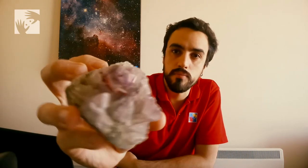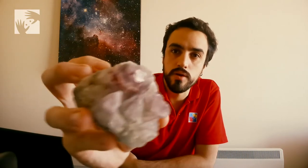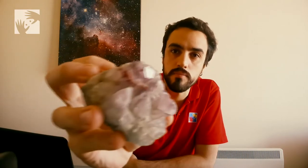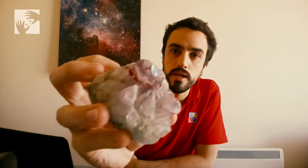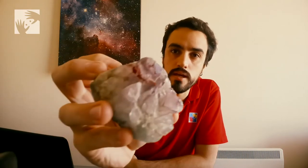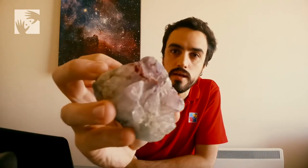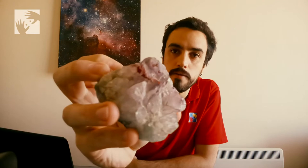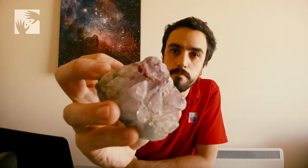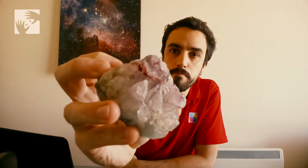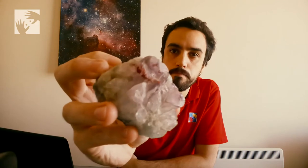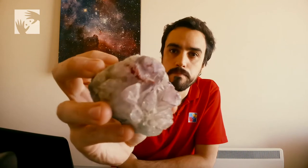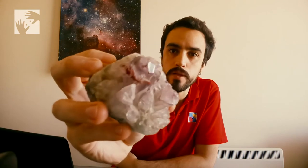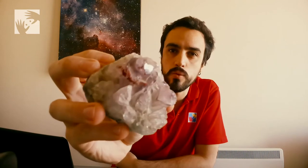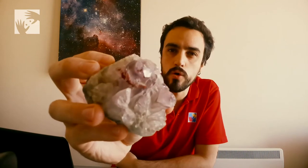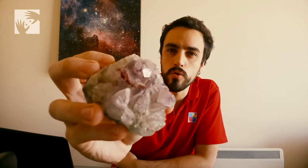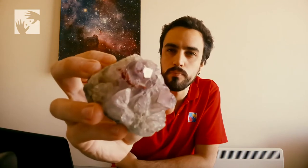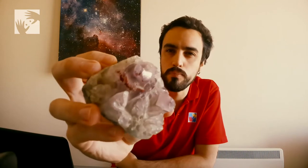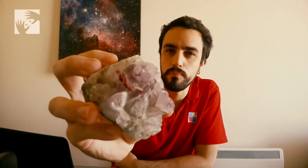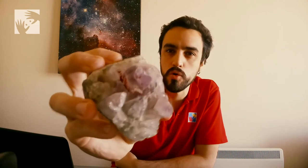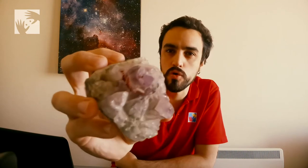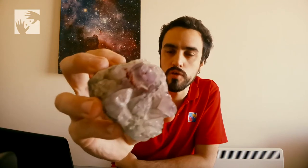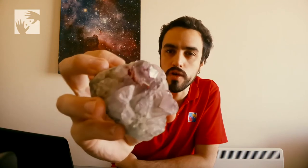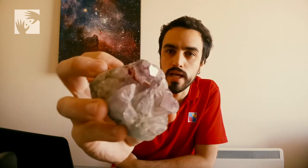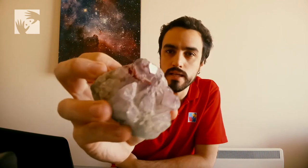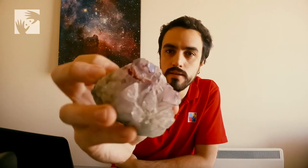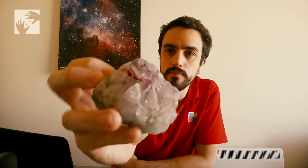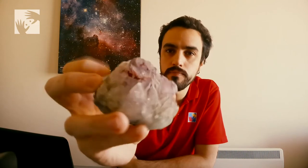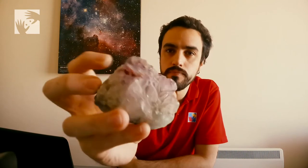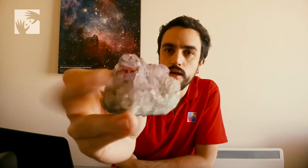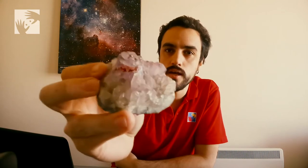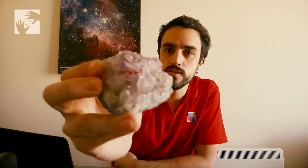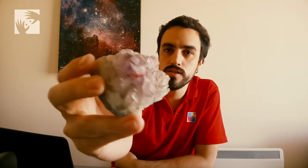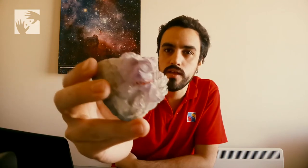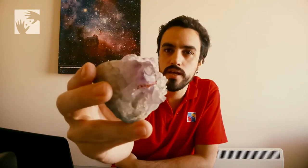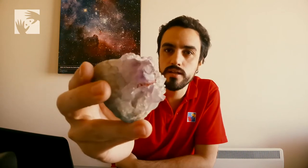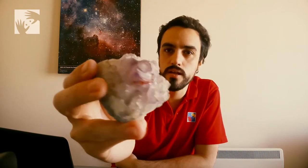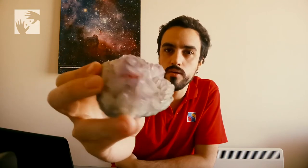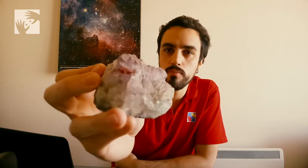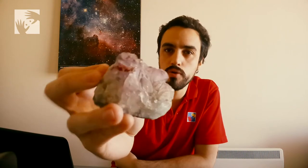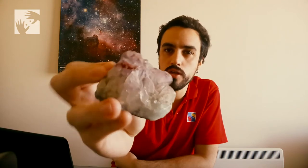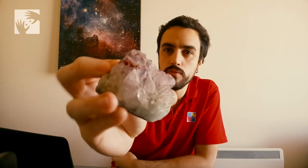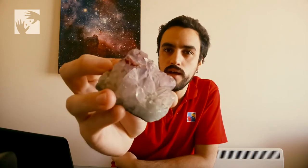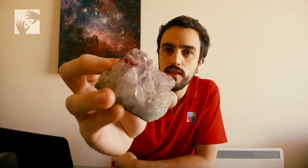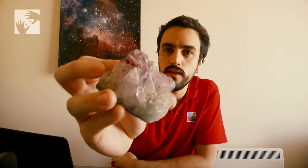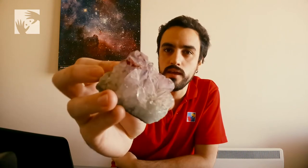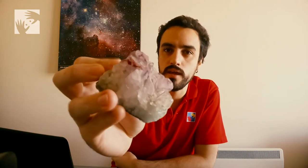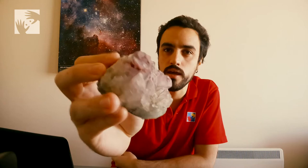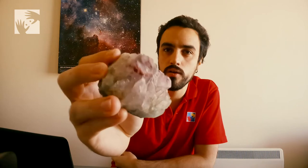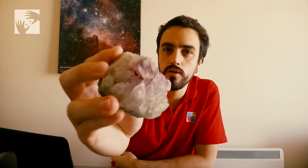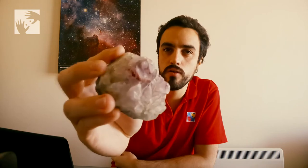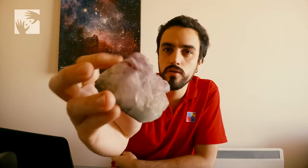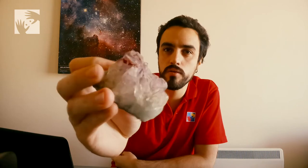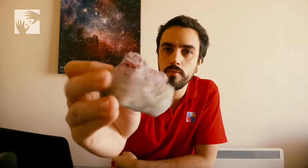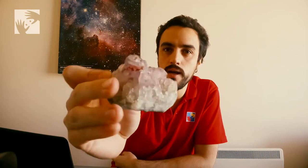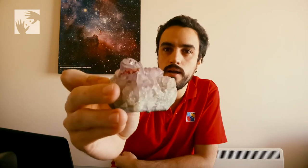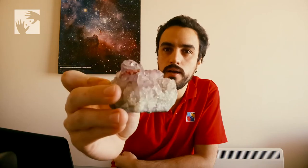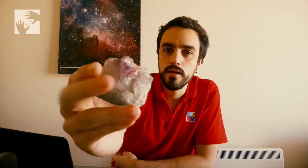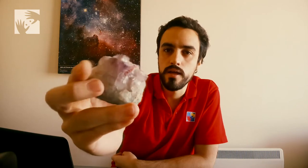pueden ver que tiene un color un poco violeta, eso se ve a que tiene un poquito más de hierro de lo normal y